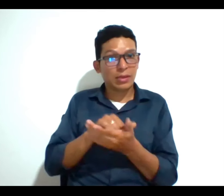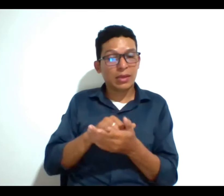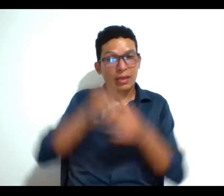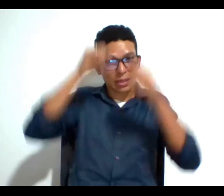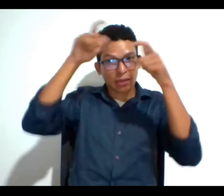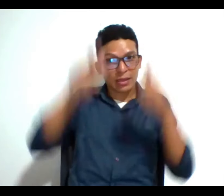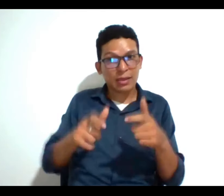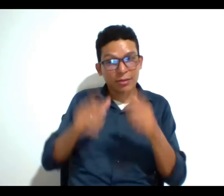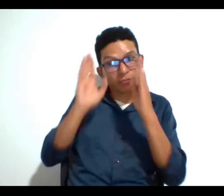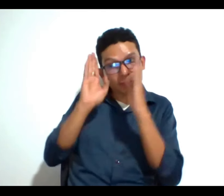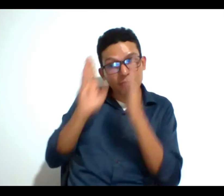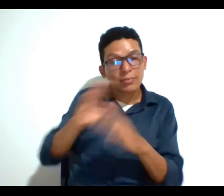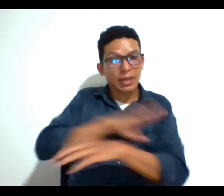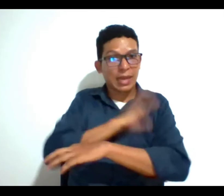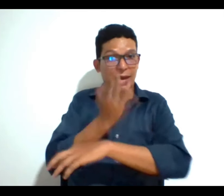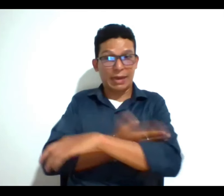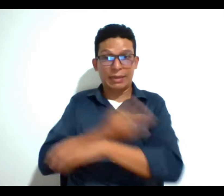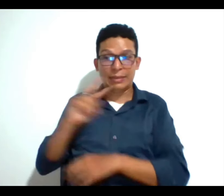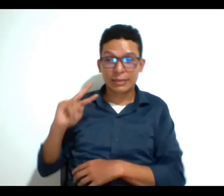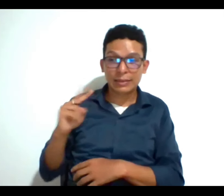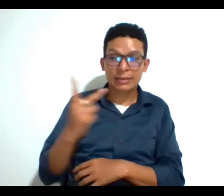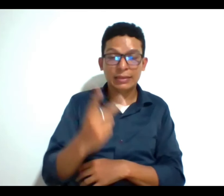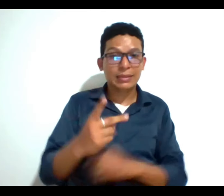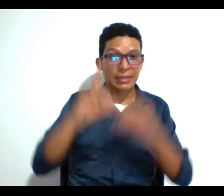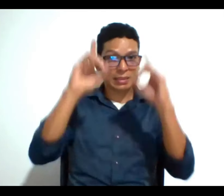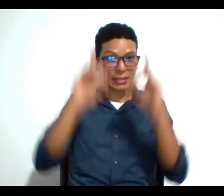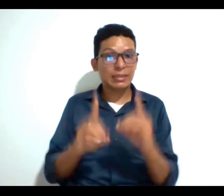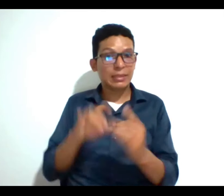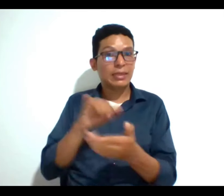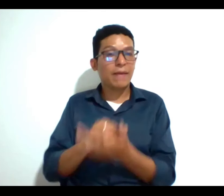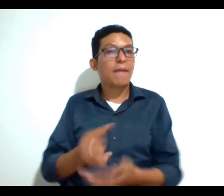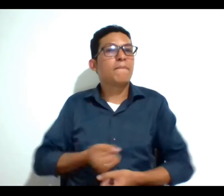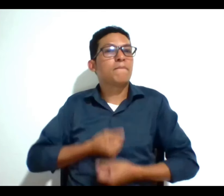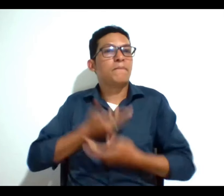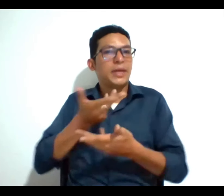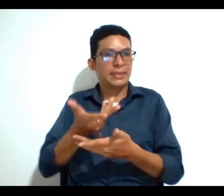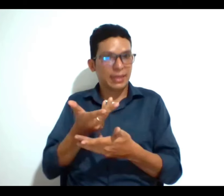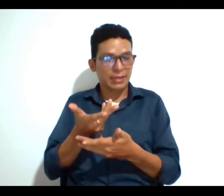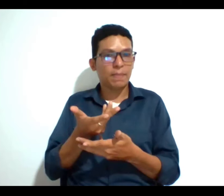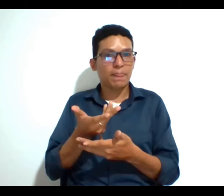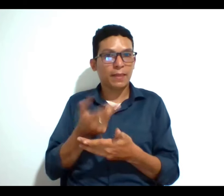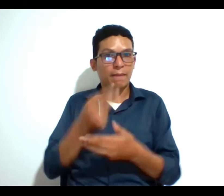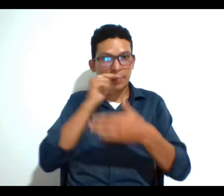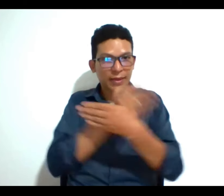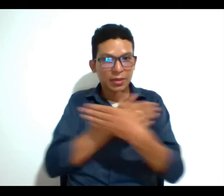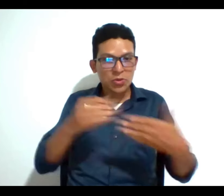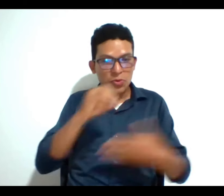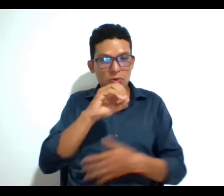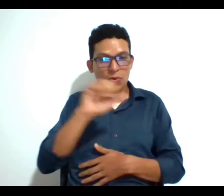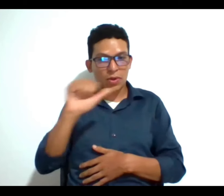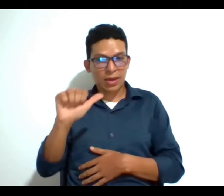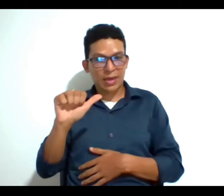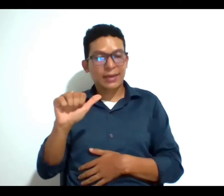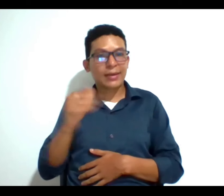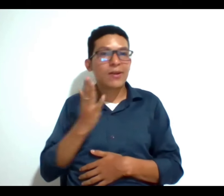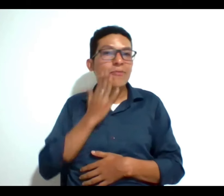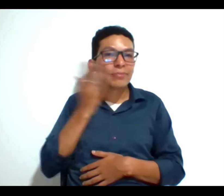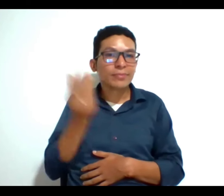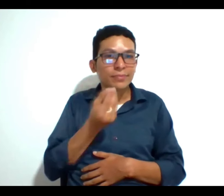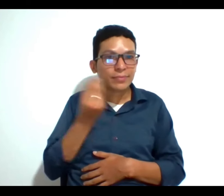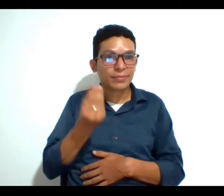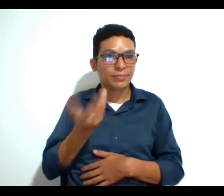cuenta esa capacidad evolutiva de tomar decisiones a expresar en los niños niñas y adolescentes a que expresen lo que quieren